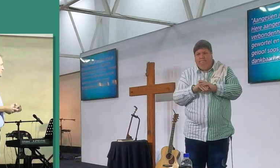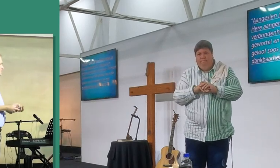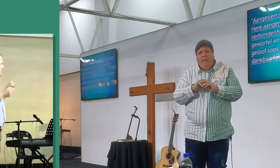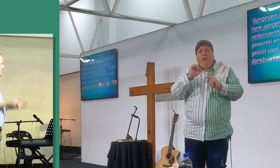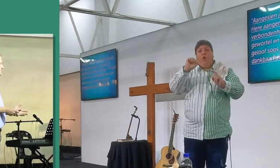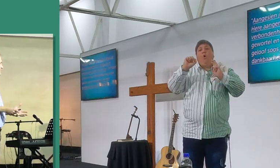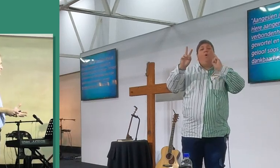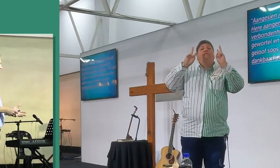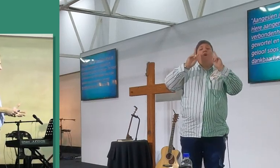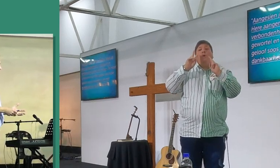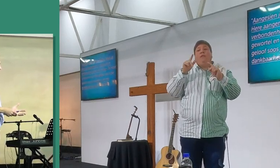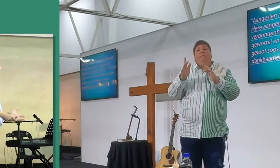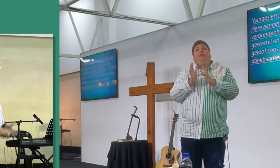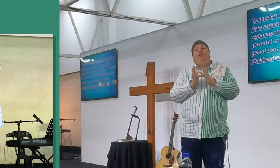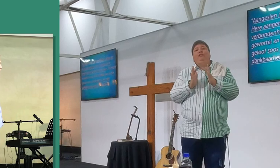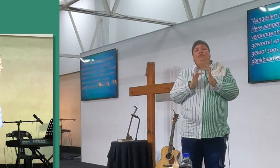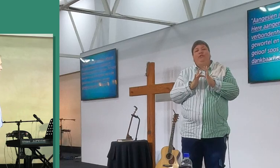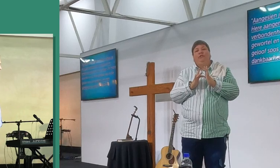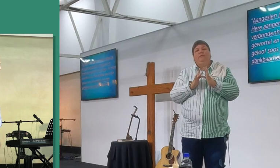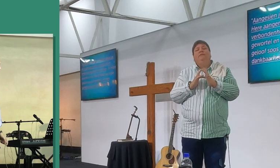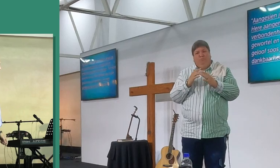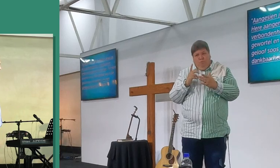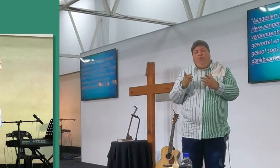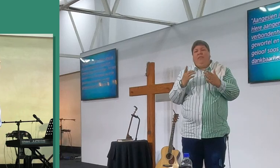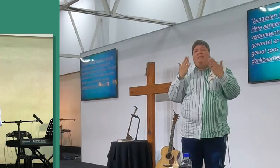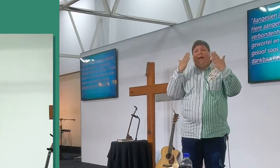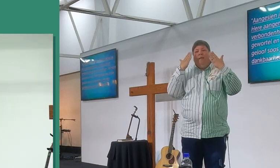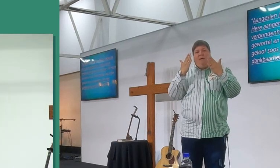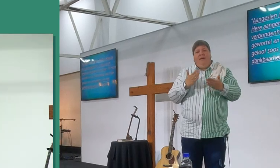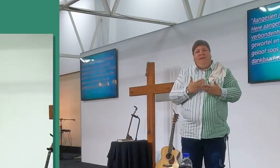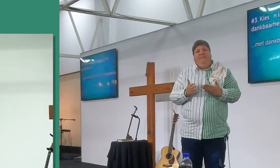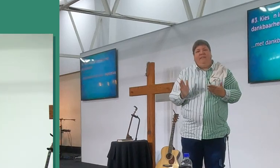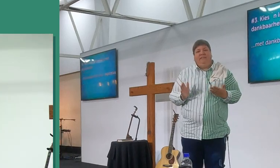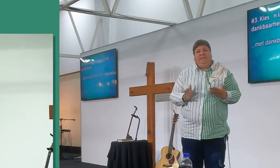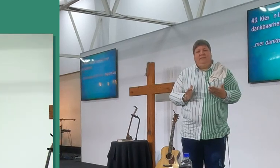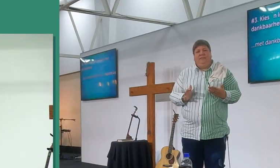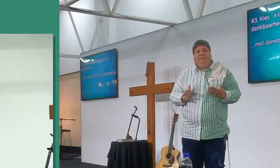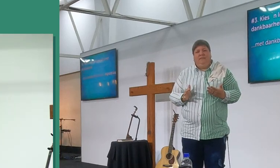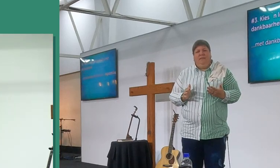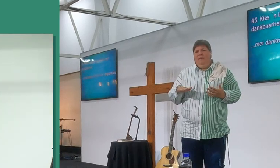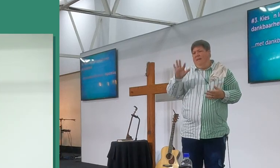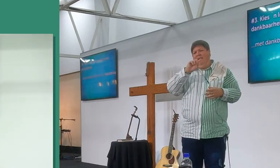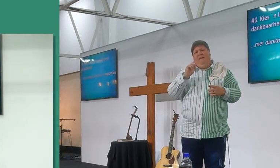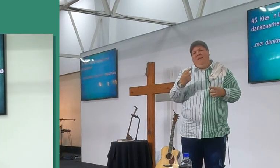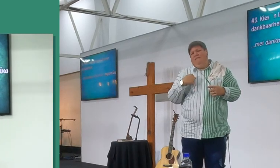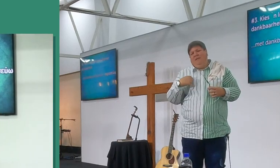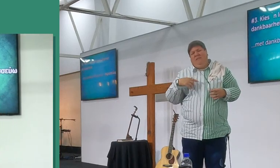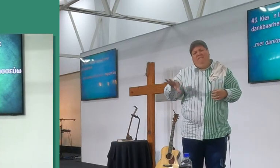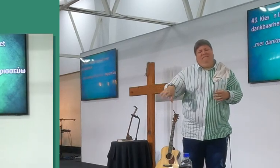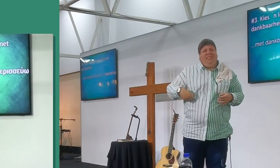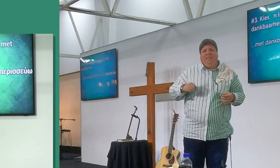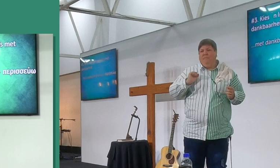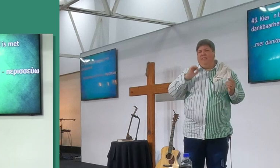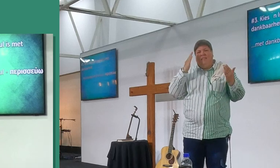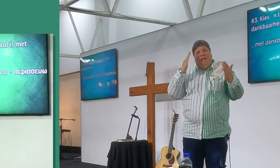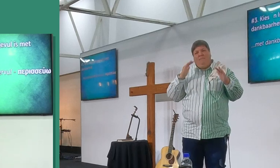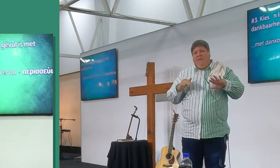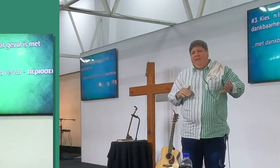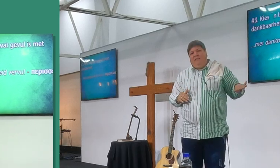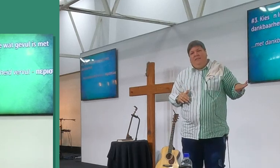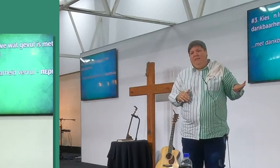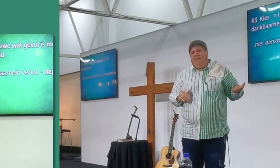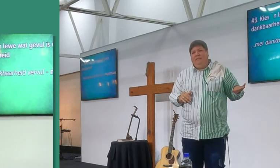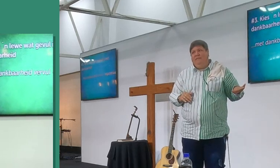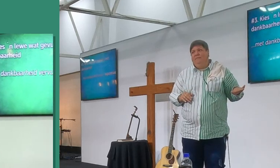verhouding met Jesus, ek raak dankbaar, en my omstandighede kan nie dit van my beroof nie, nou, die woord, profe die